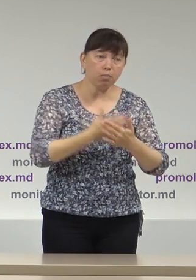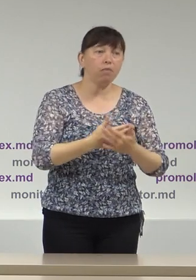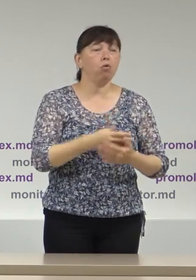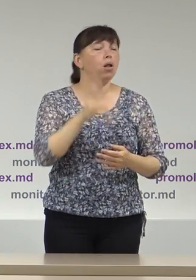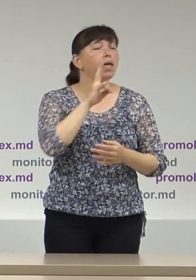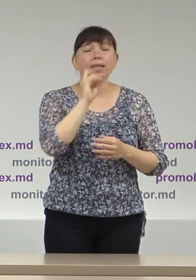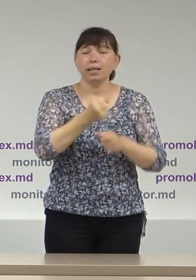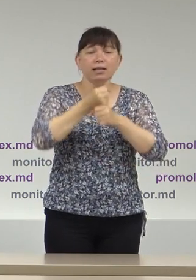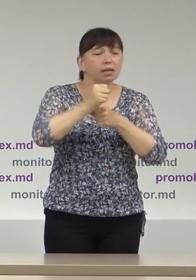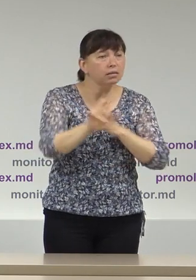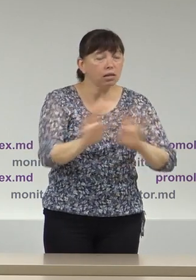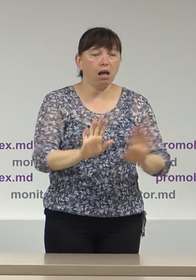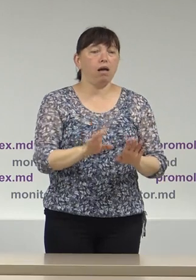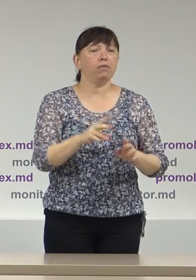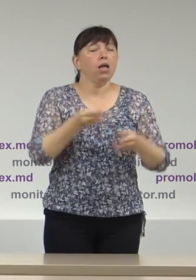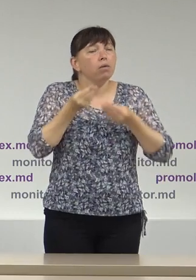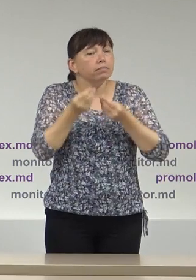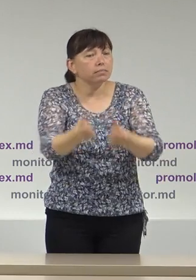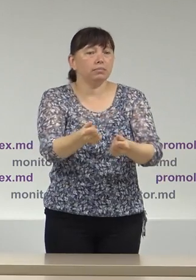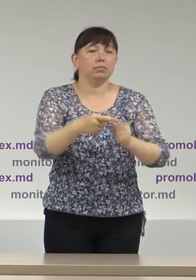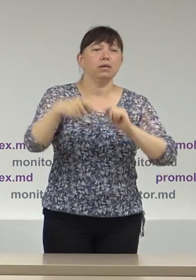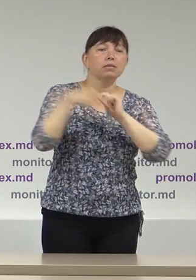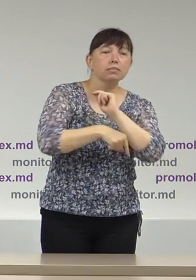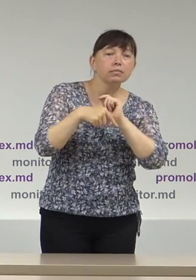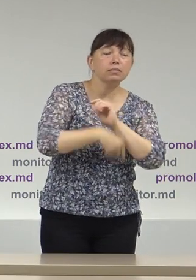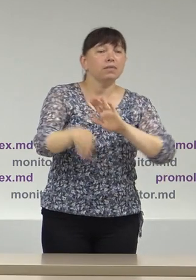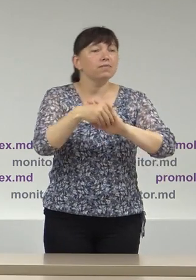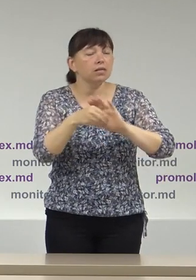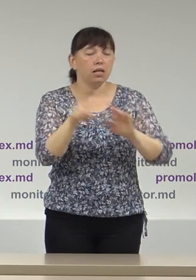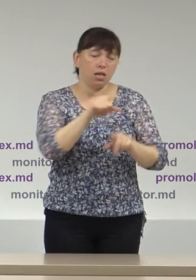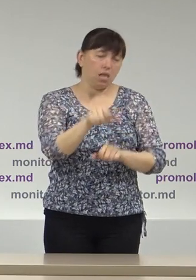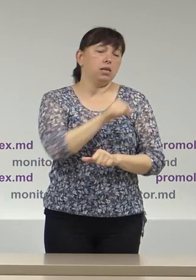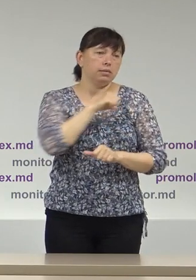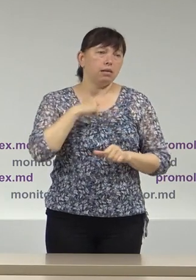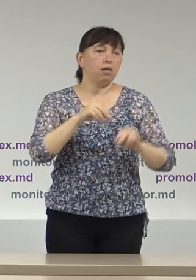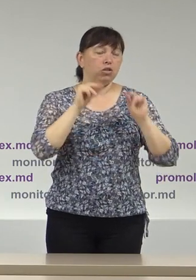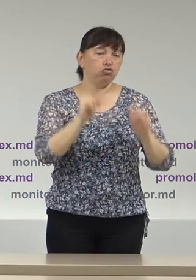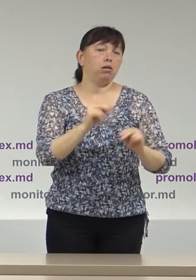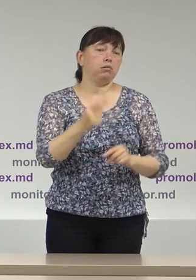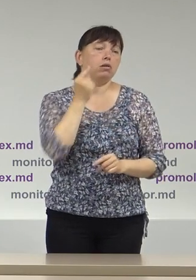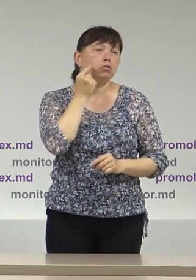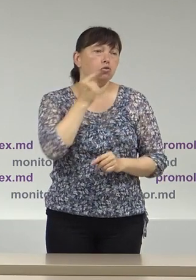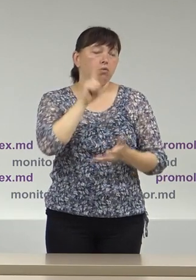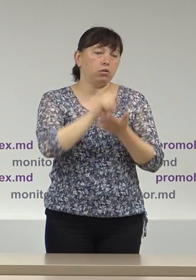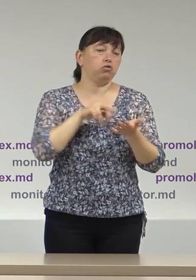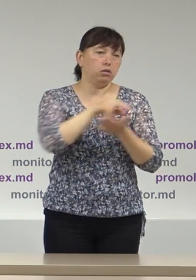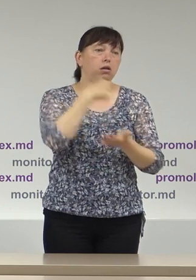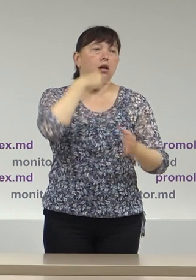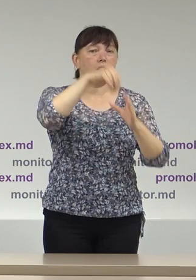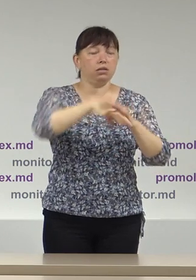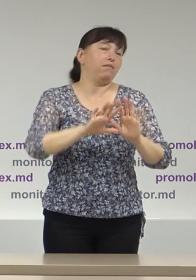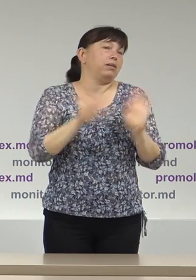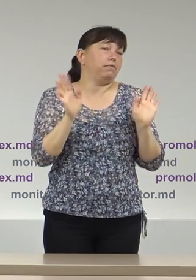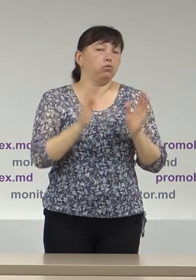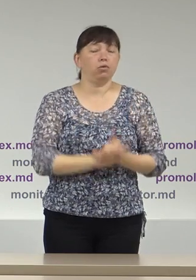forțați sau altfel determinați, motivații de a participa. În continuare, voi